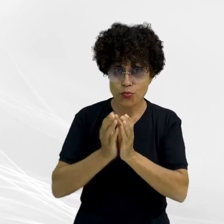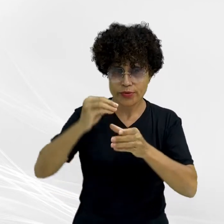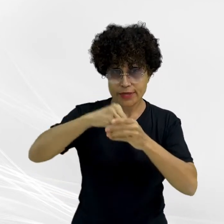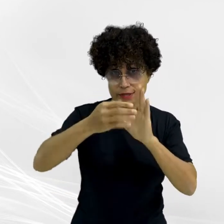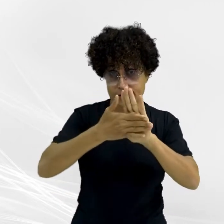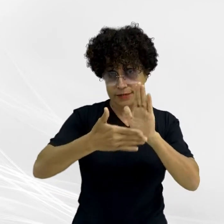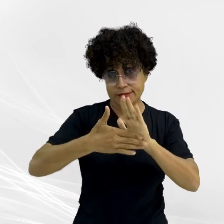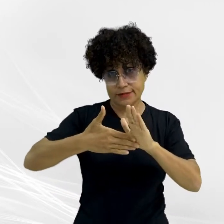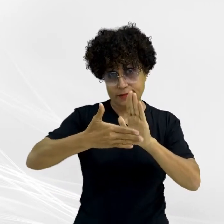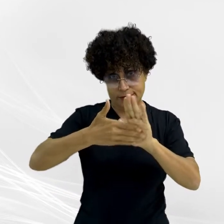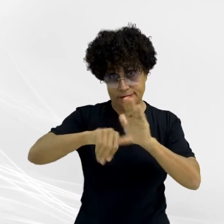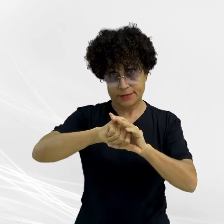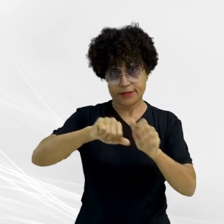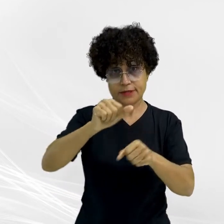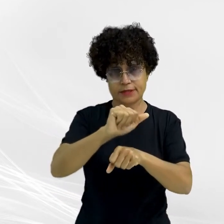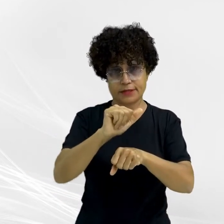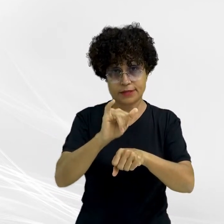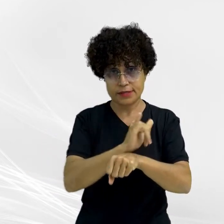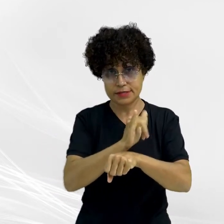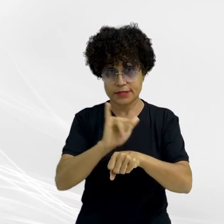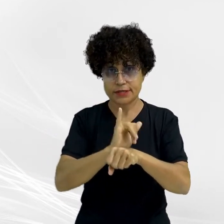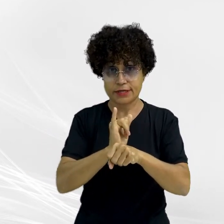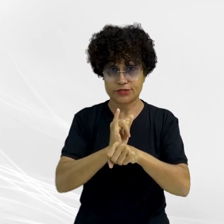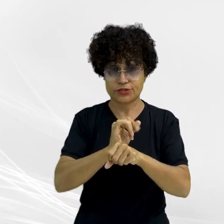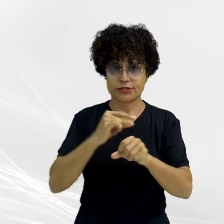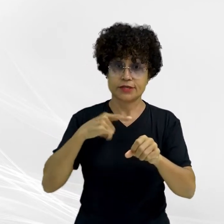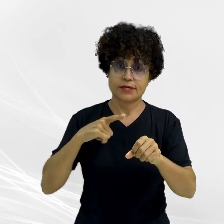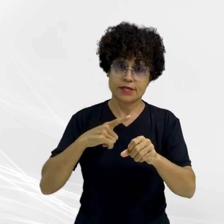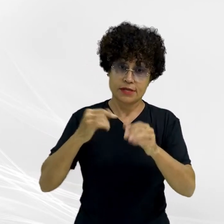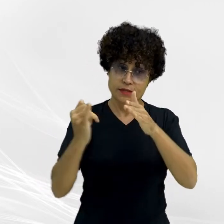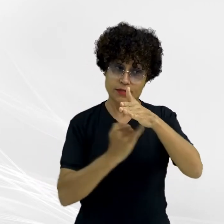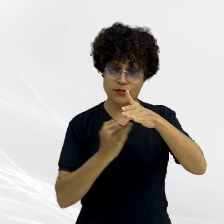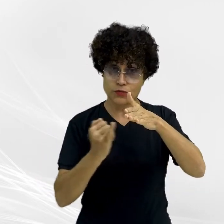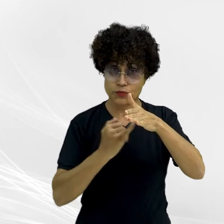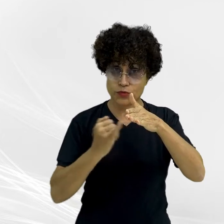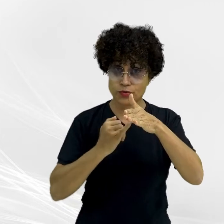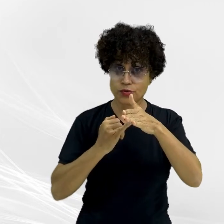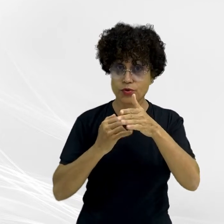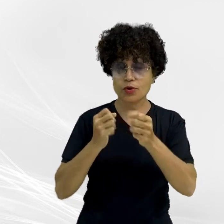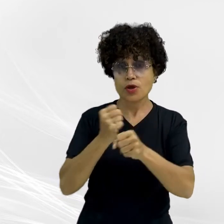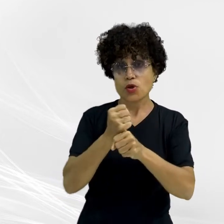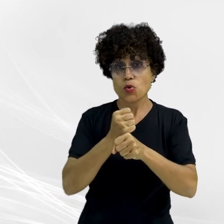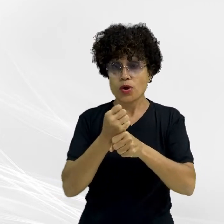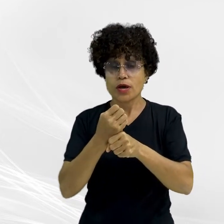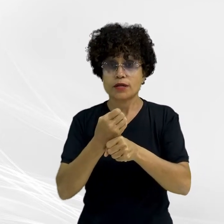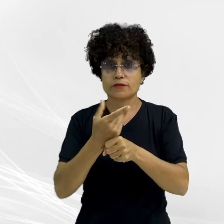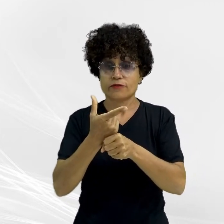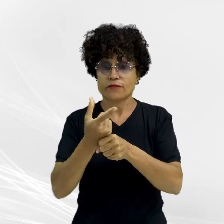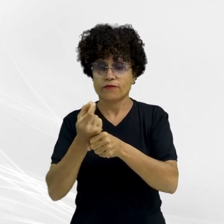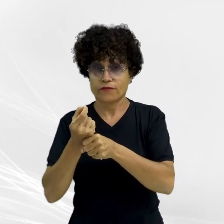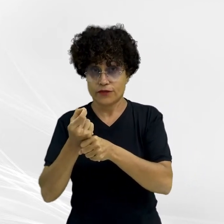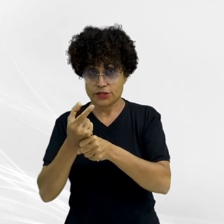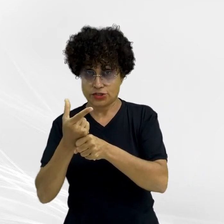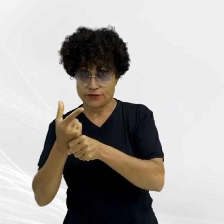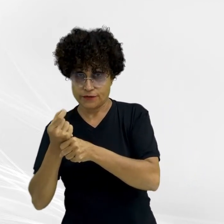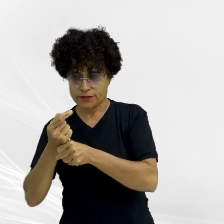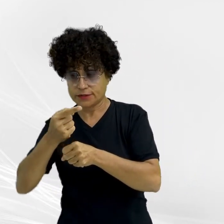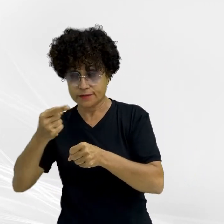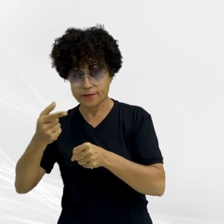criminal no Ministério Público de Mato Grosso, prevista no Planejamento Estratégico Institucional para o Quadriênio 2020-2023.